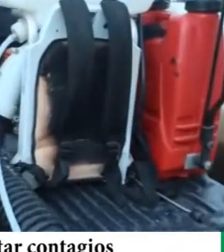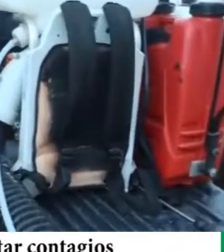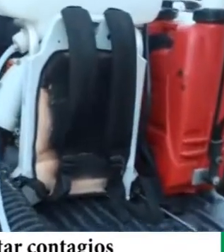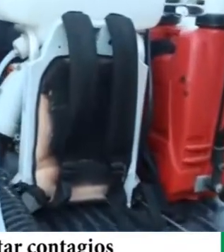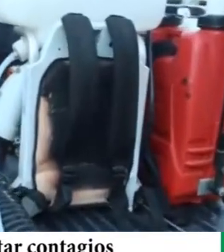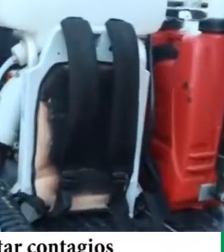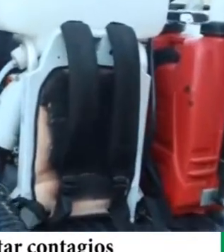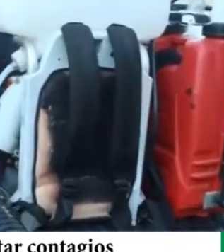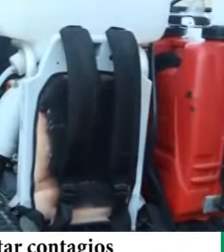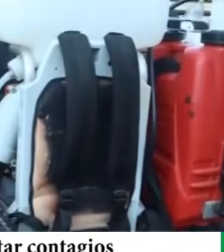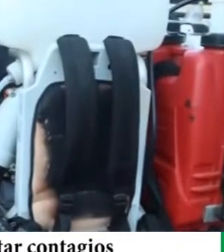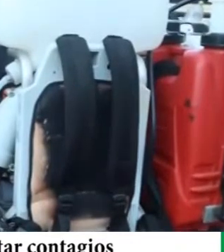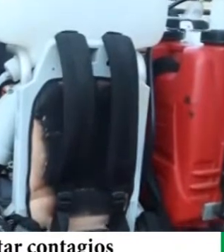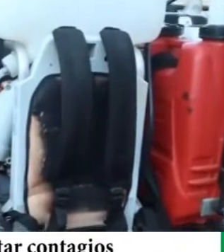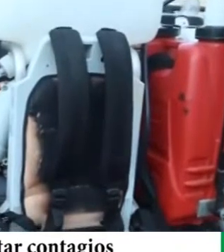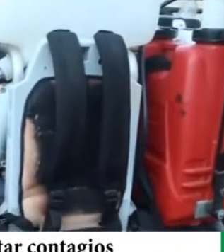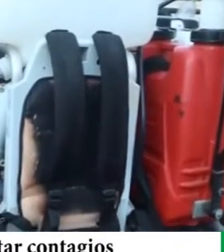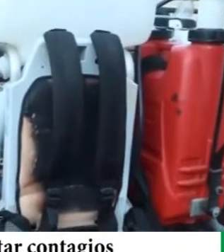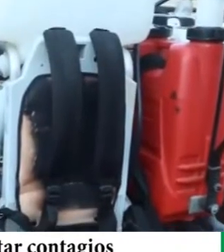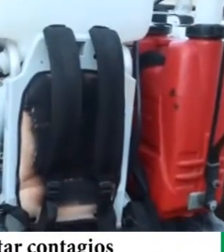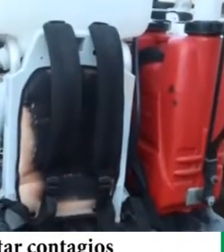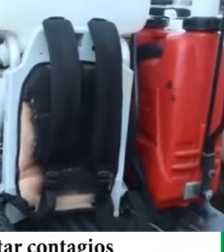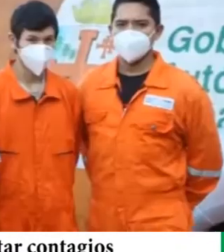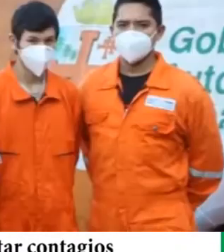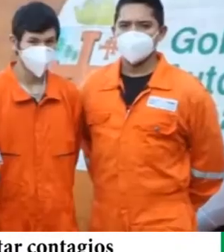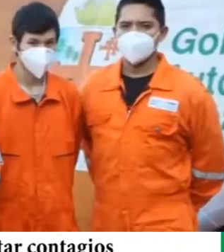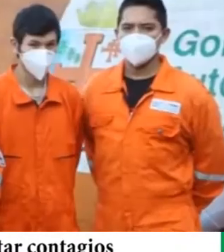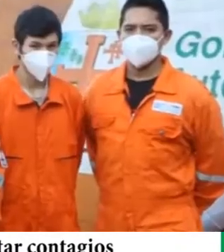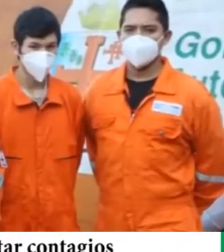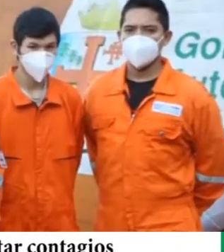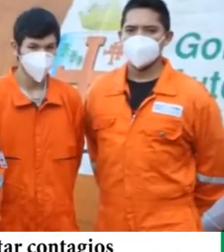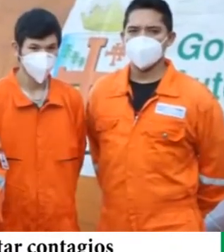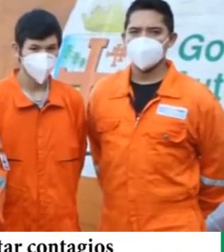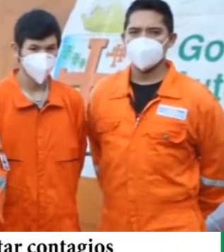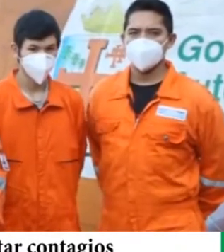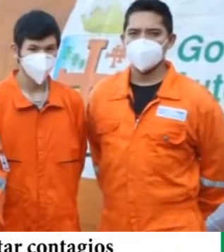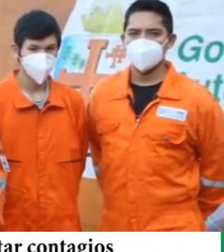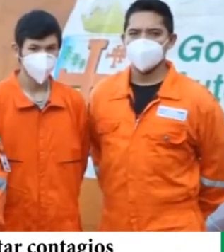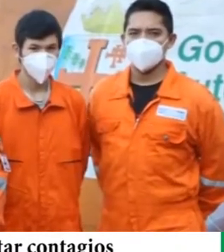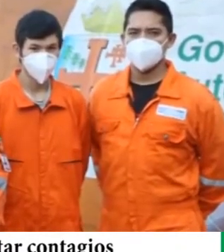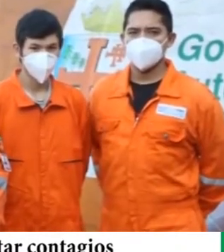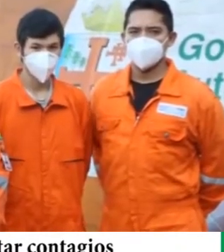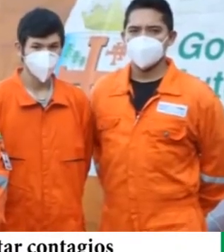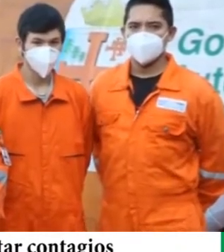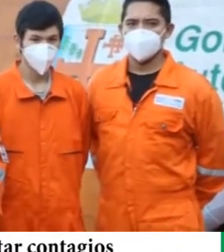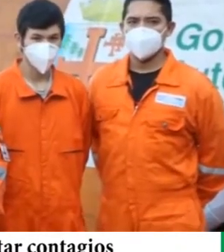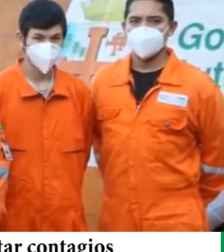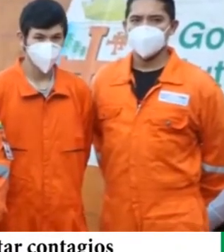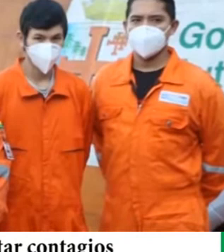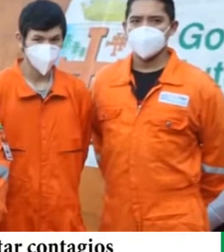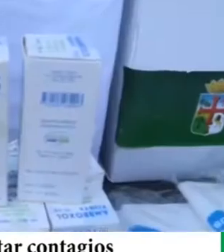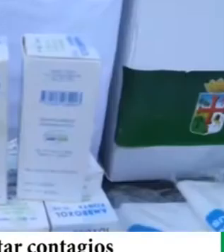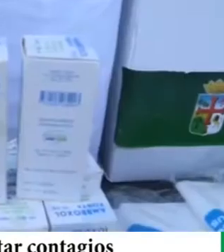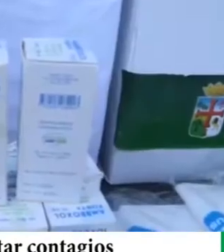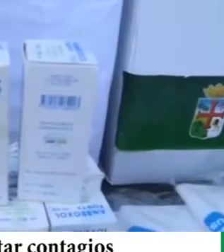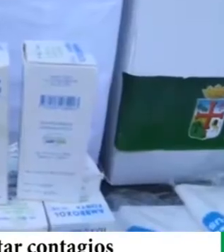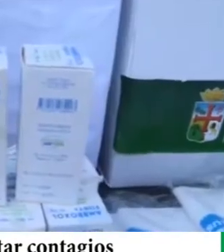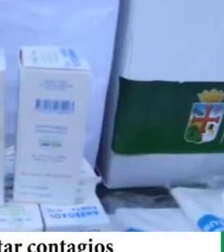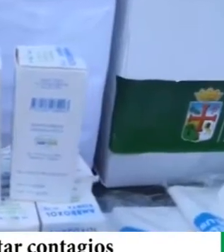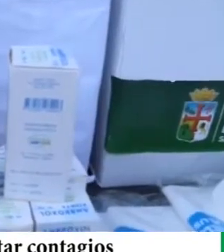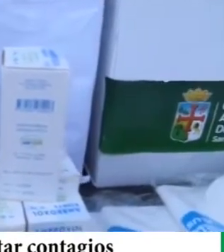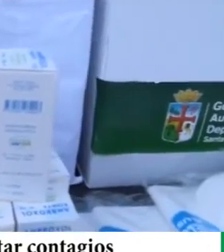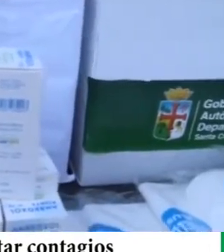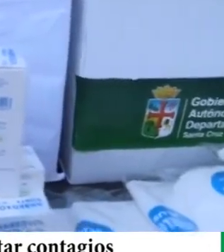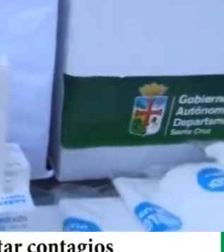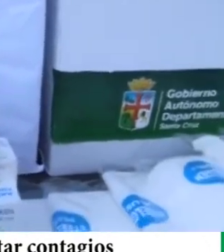también los casos positivos en este municipio entonces necesita ser atendido ahora al momento hemos atendido ocho municipios desde el día